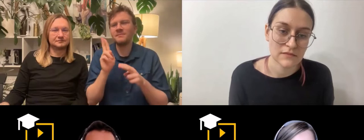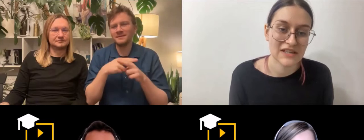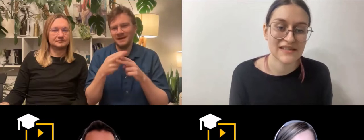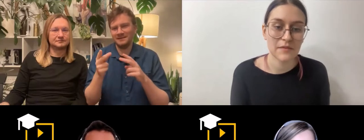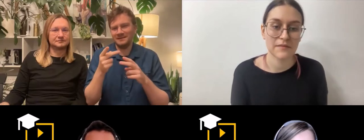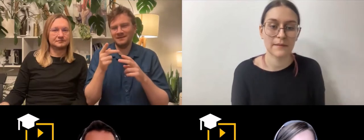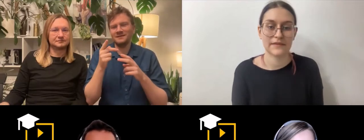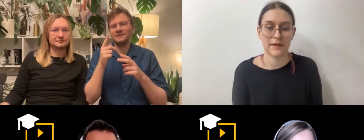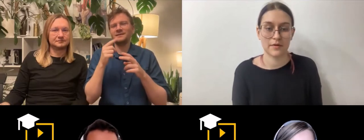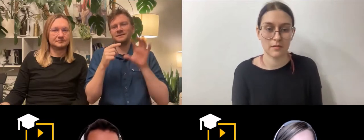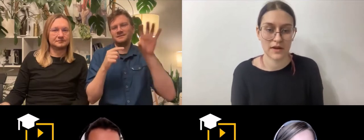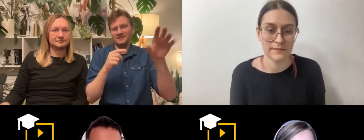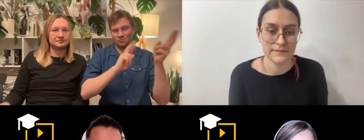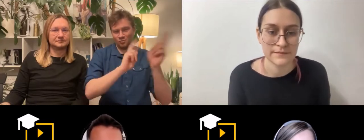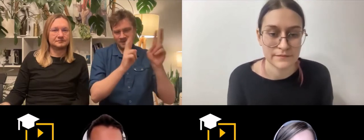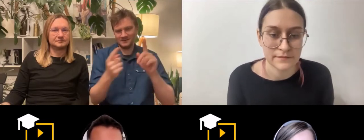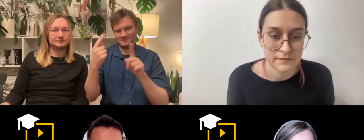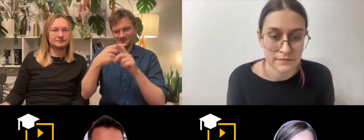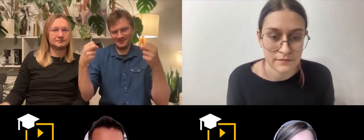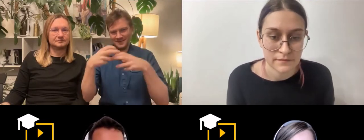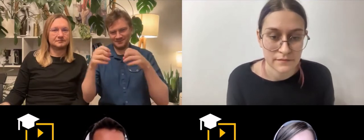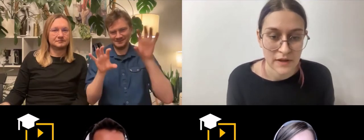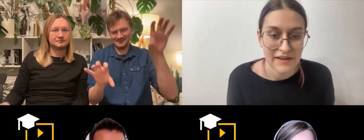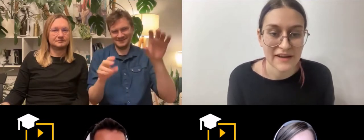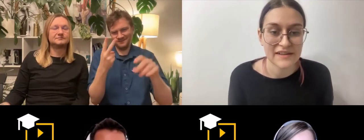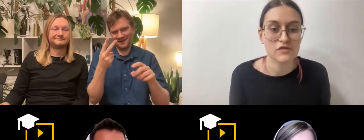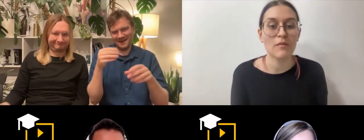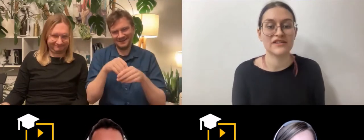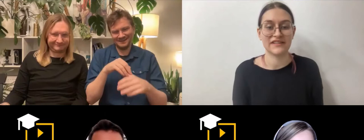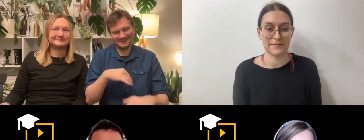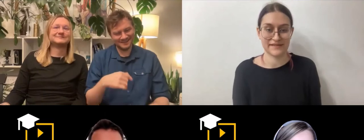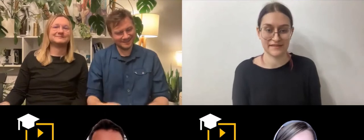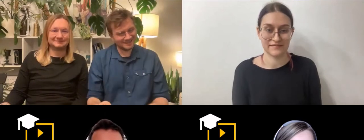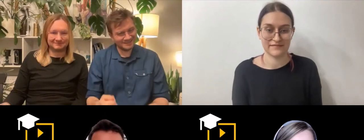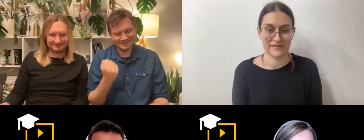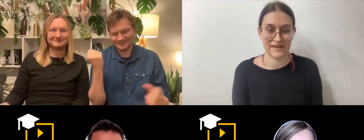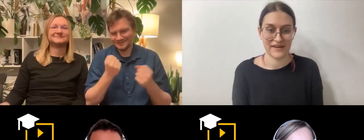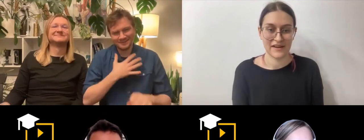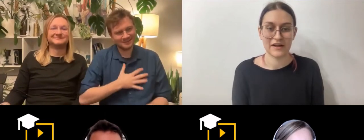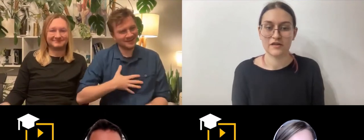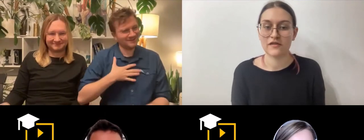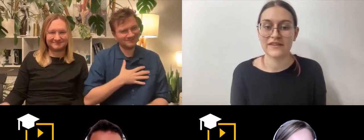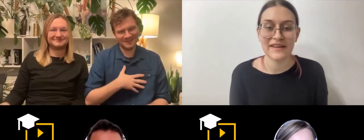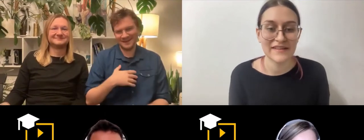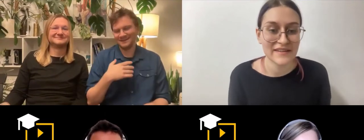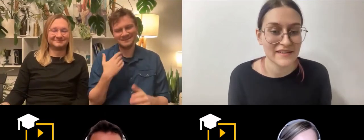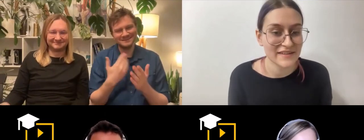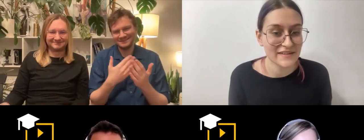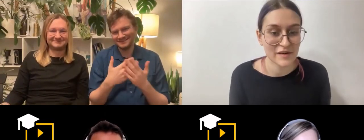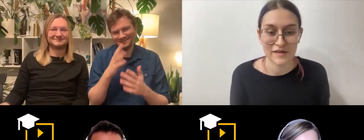Czasami mam tam problem, jak jest tłumacz i napisy. To wtedy to jest